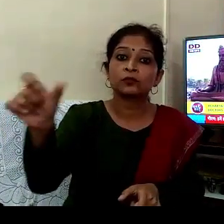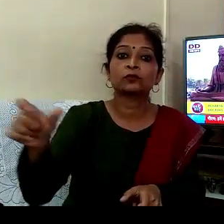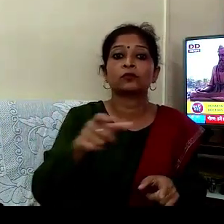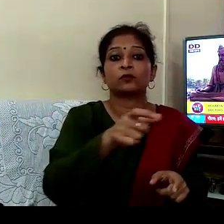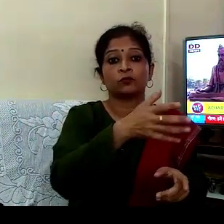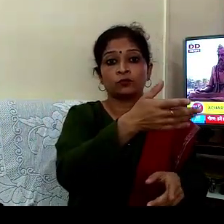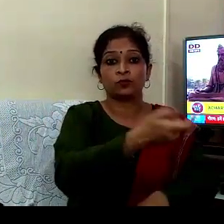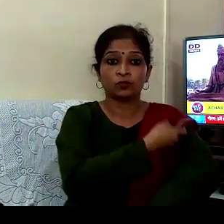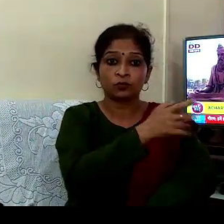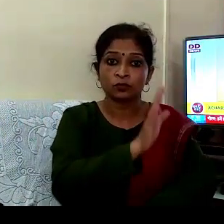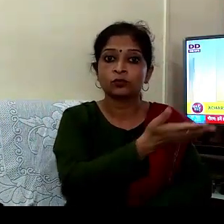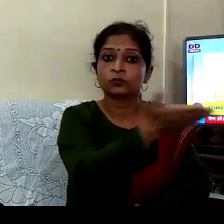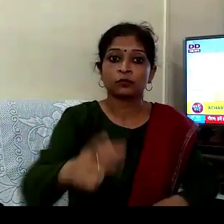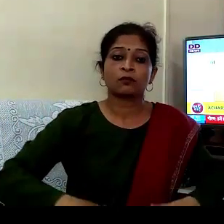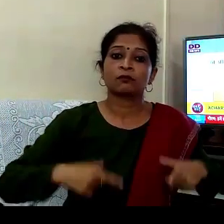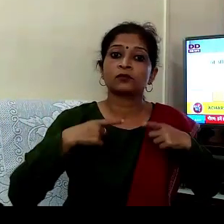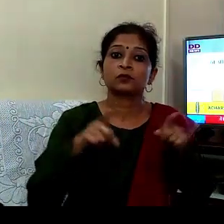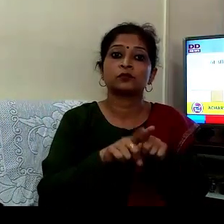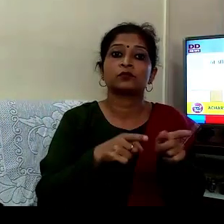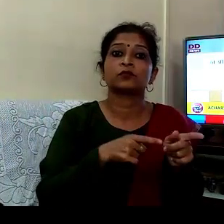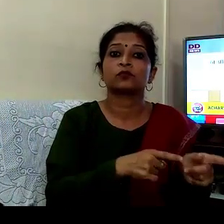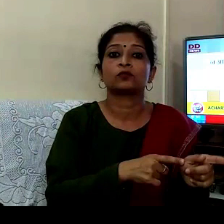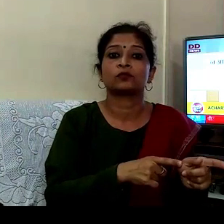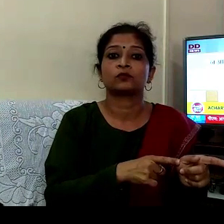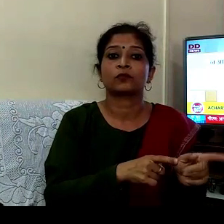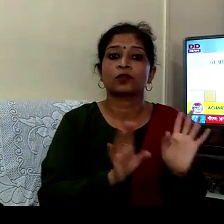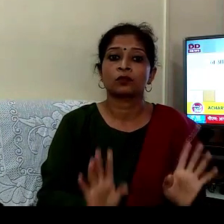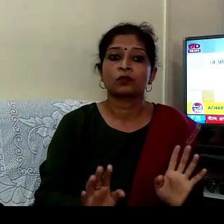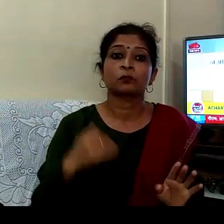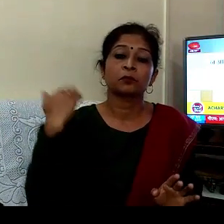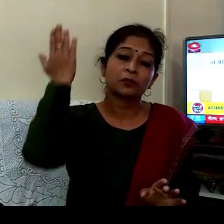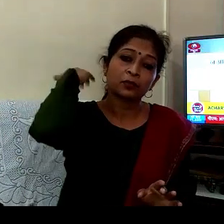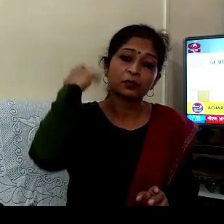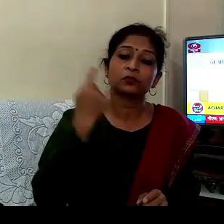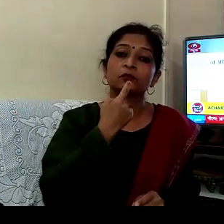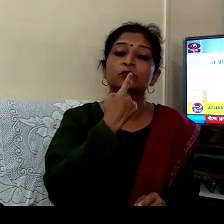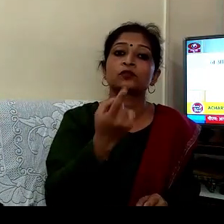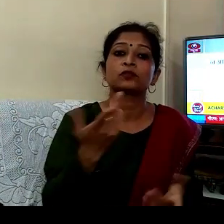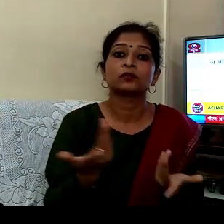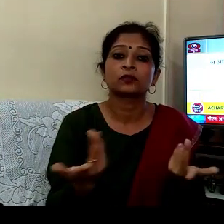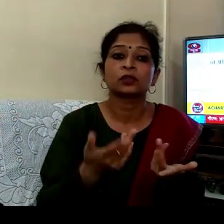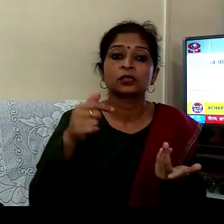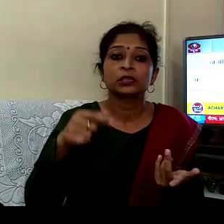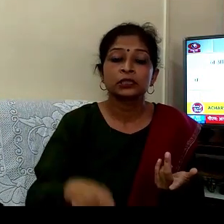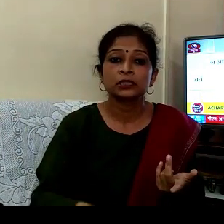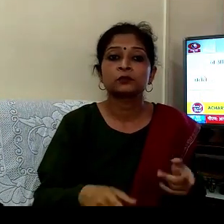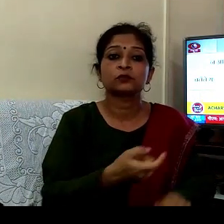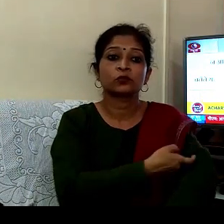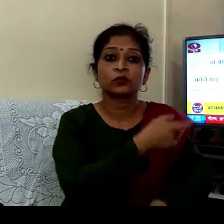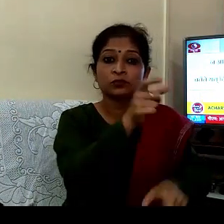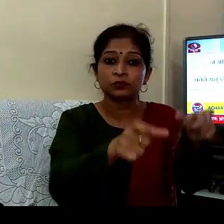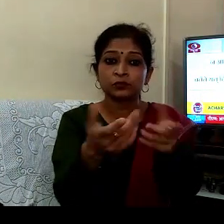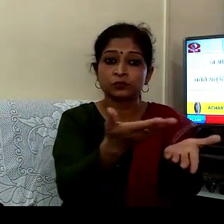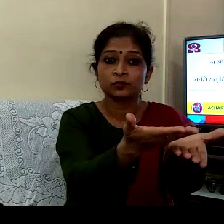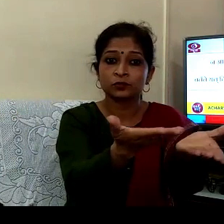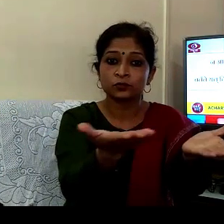آچاری چرک نے کہاں ہے نہ آتمار تھم نہ پی کرمار تھم اتبھوتا دیام